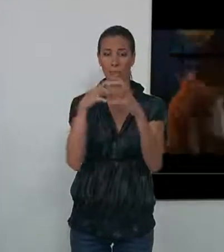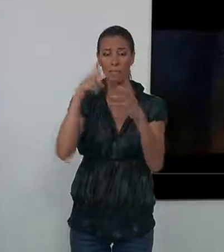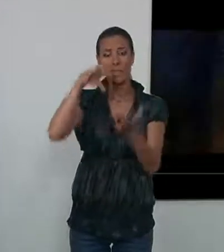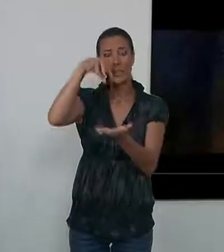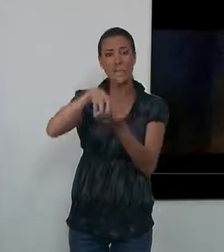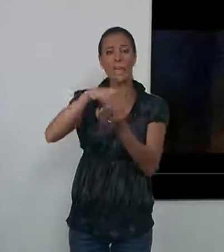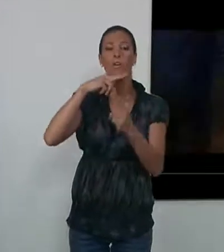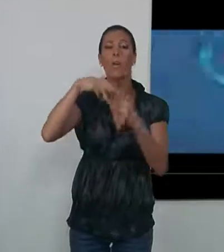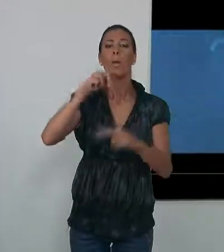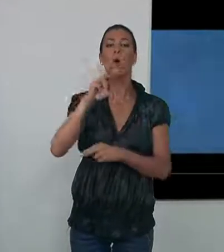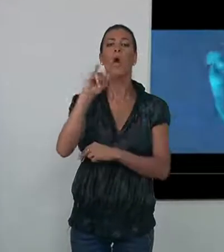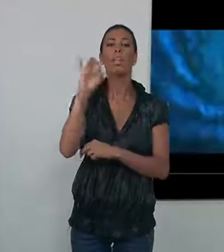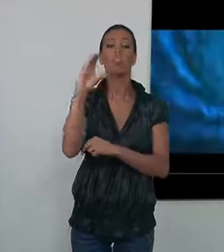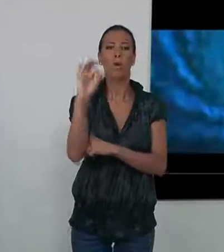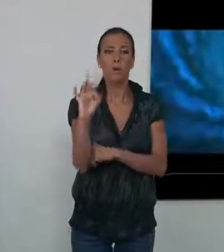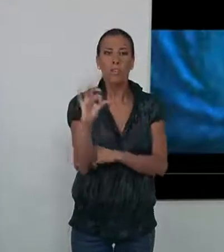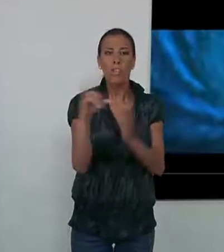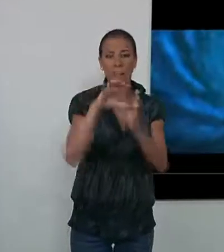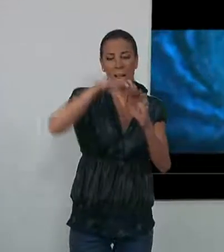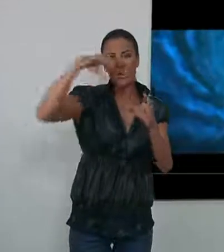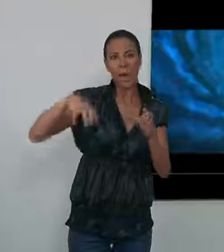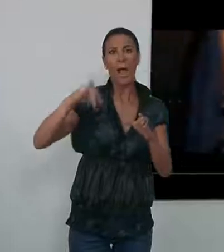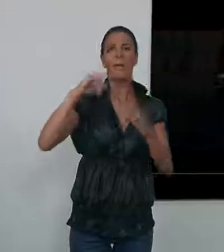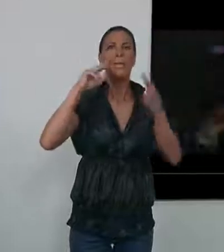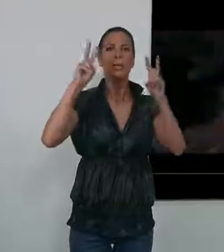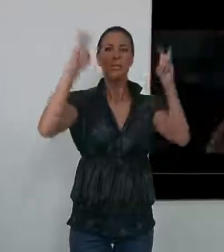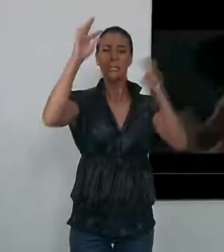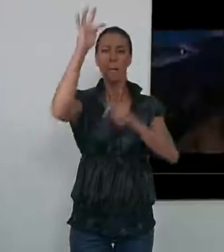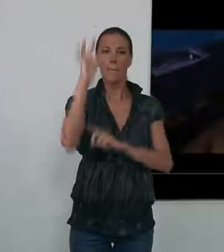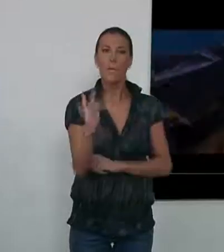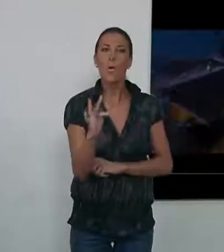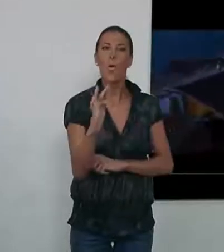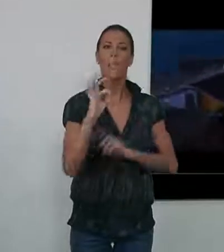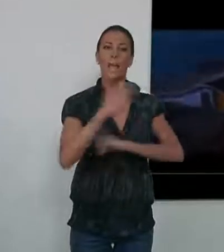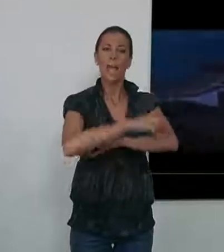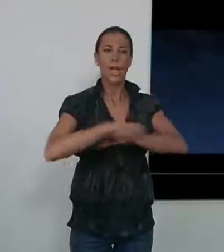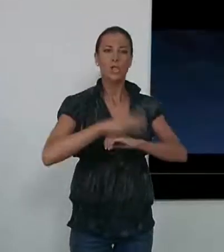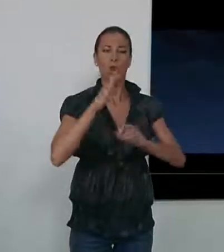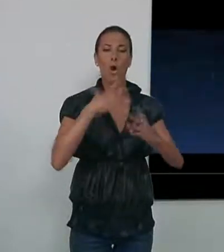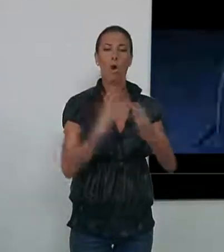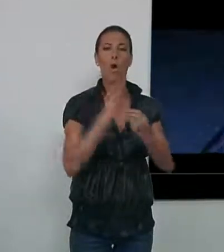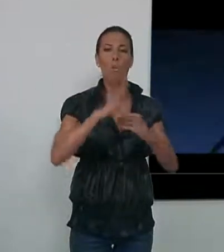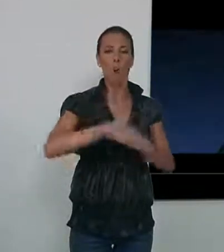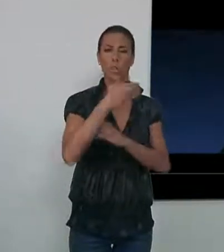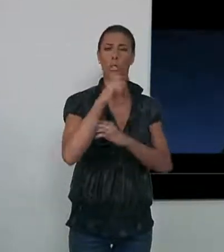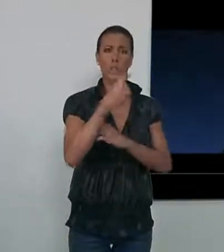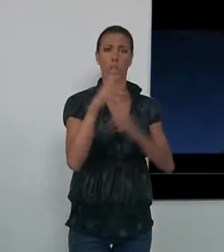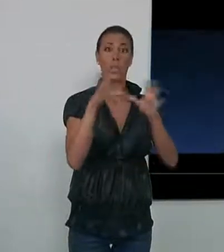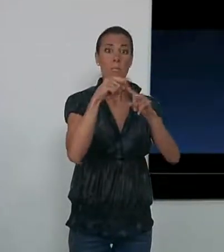chiringuito Los Moriscos, la película El gato con botas. La proyección tendrá lugar a las 10 y media de la noche con entrada